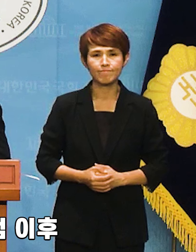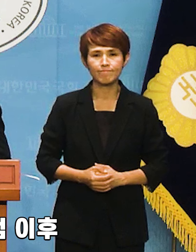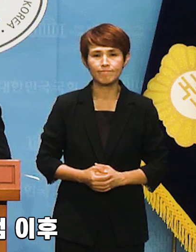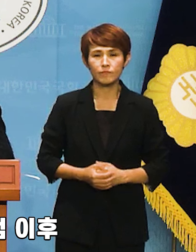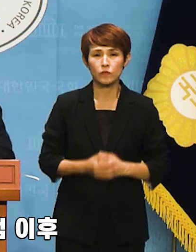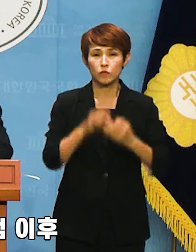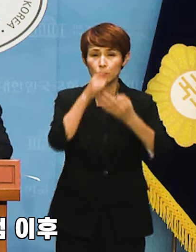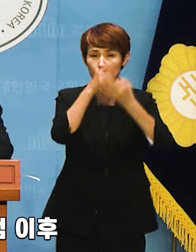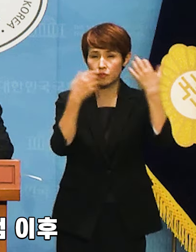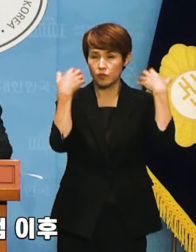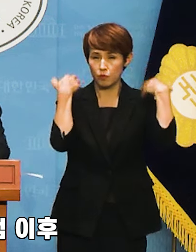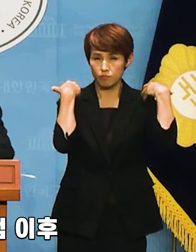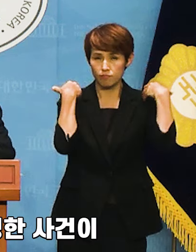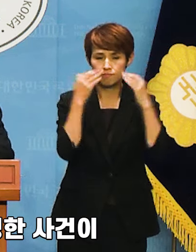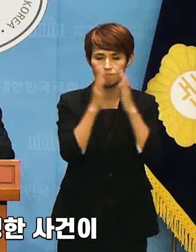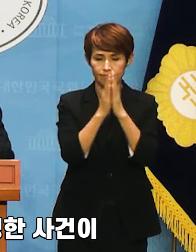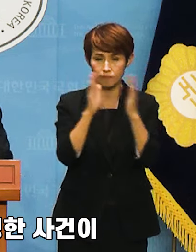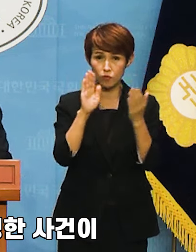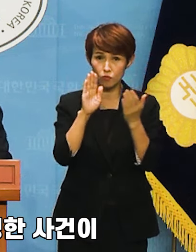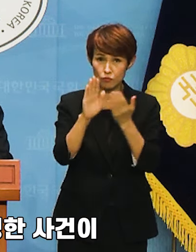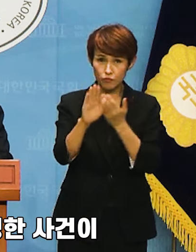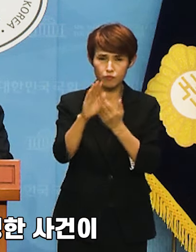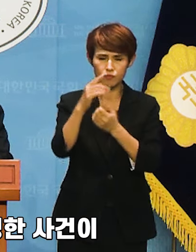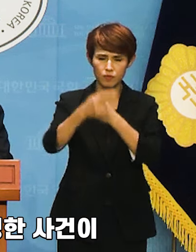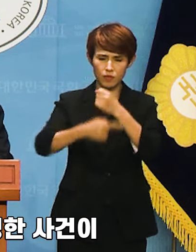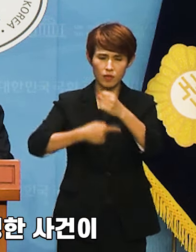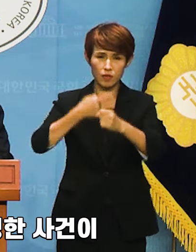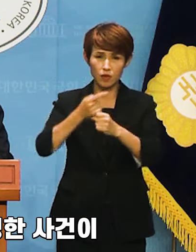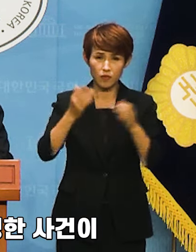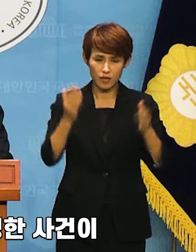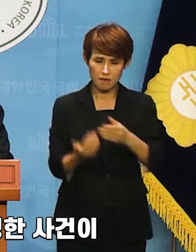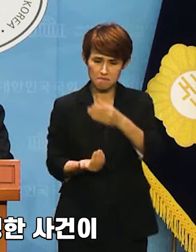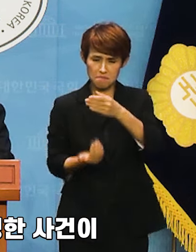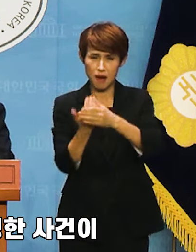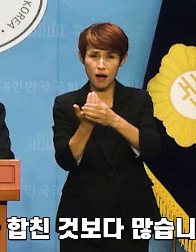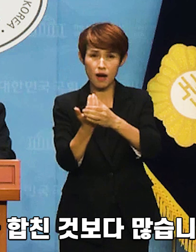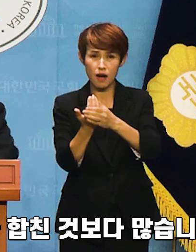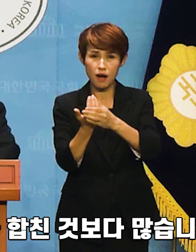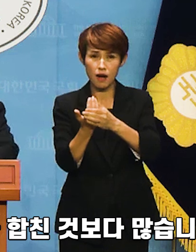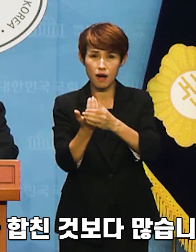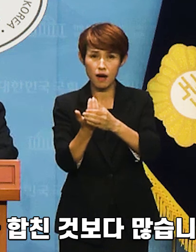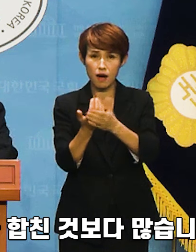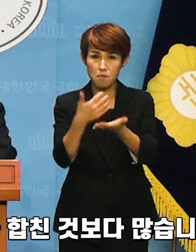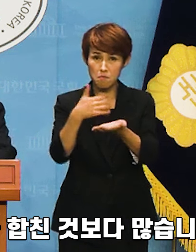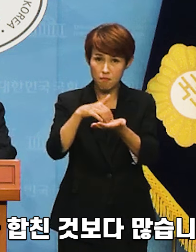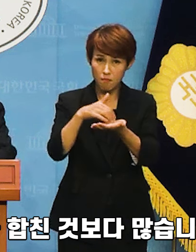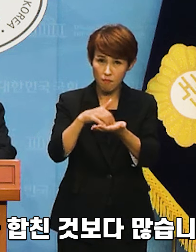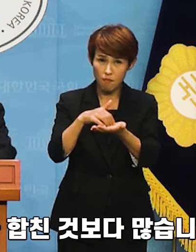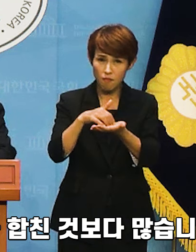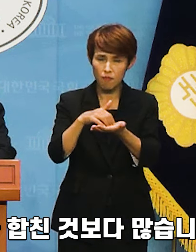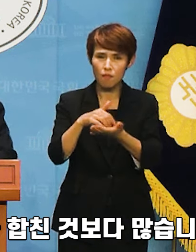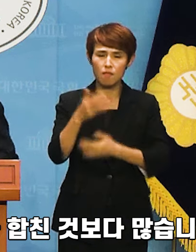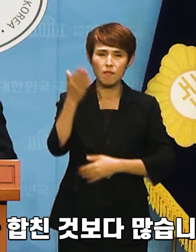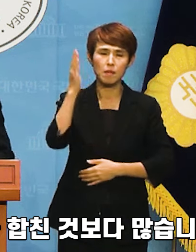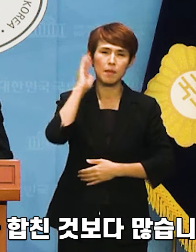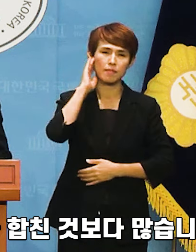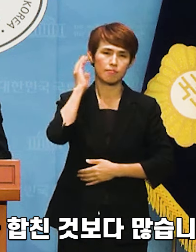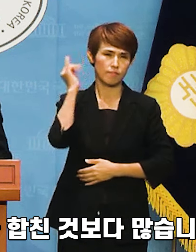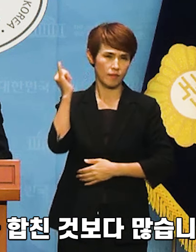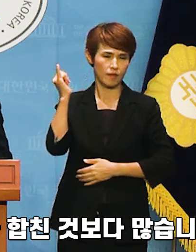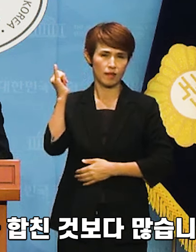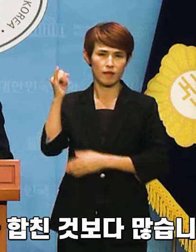윤석열 정부 출범 이후 겨우 1년 동안 발생한 사건이 지난 박근혜